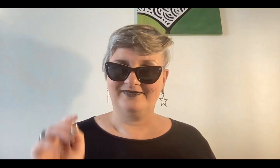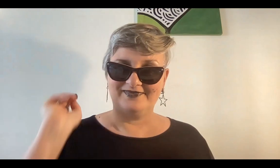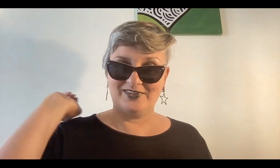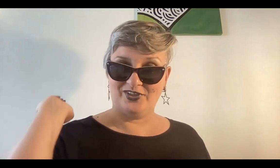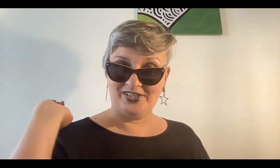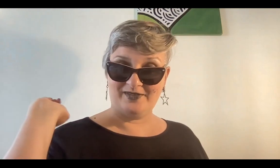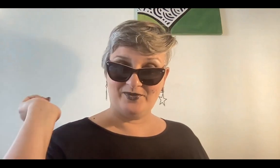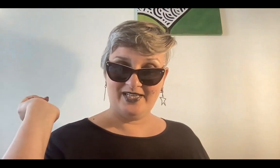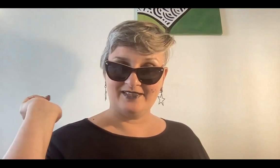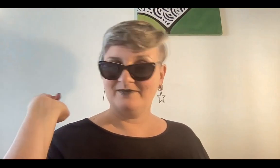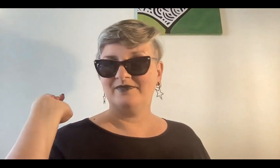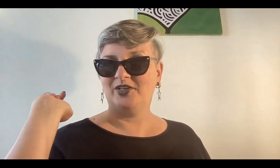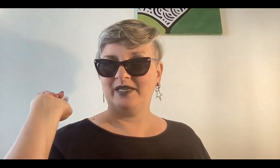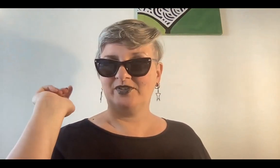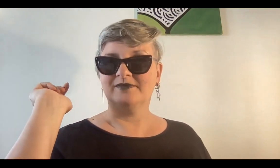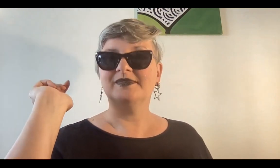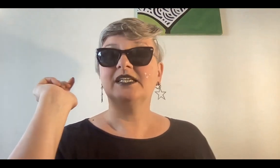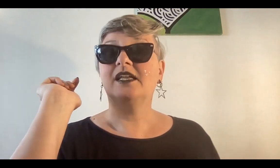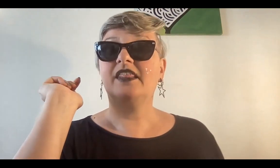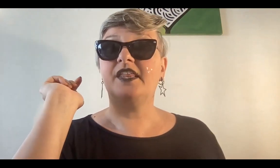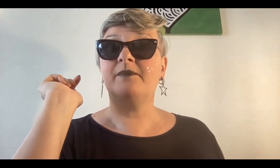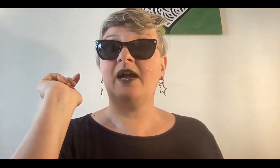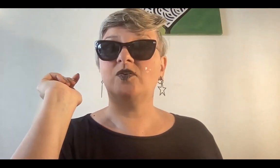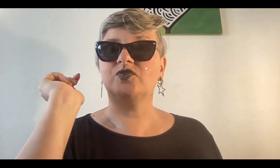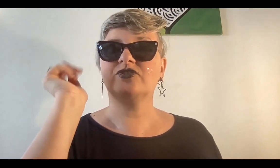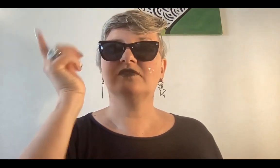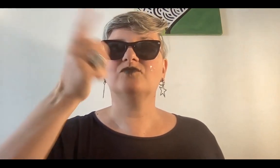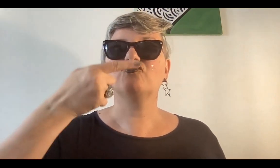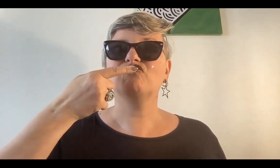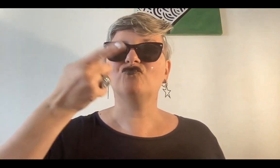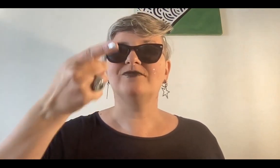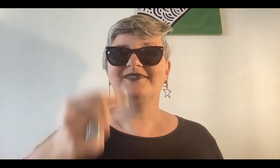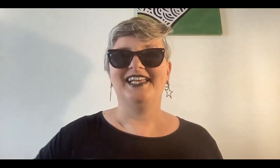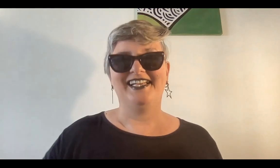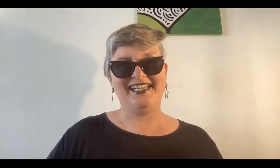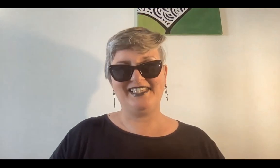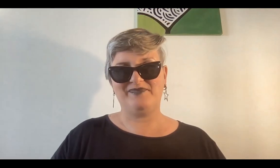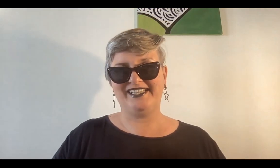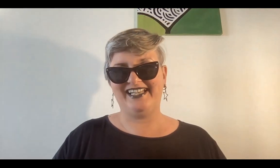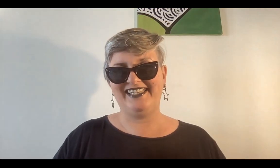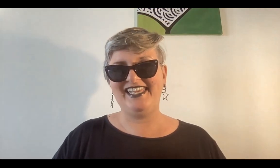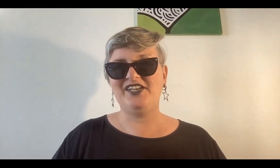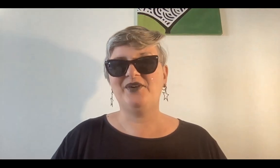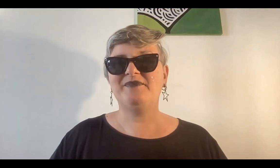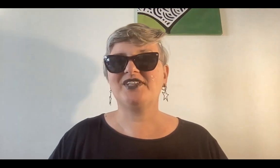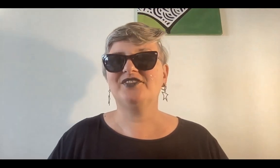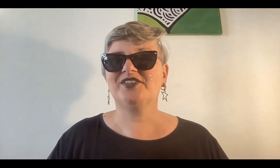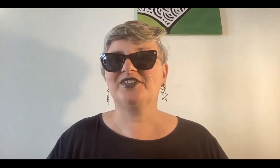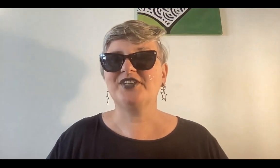noche de brujas no mi amor de magos gracias por estar aquí nos vemos en los otros